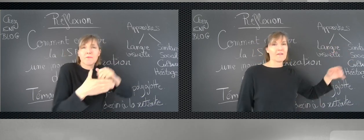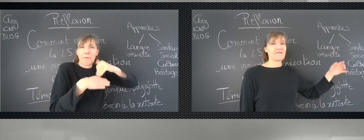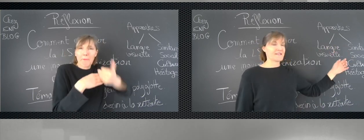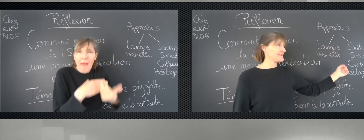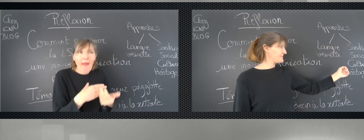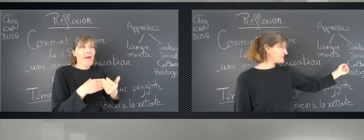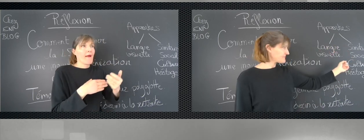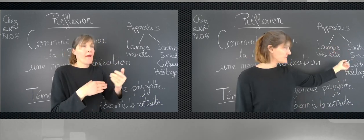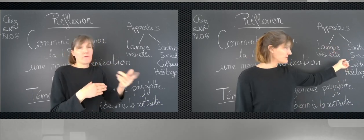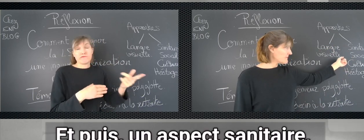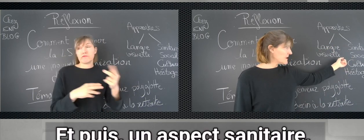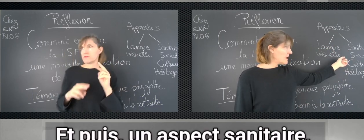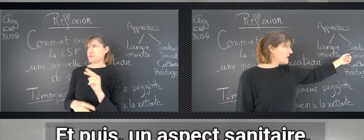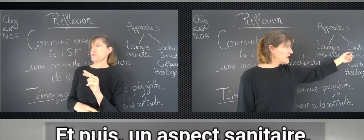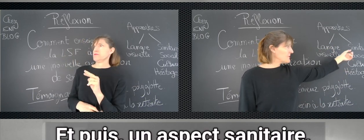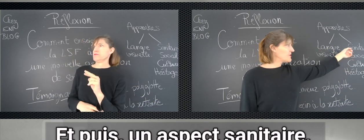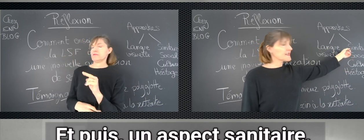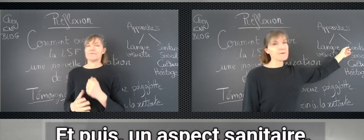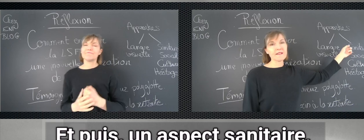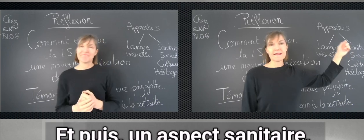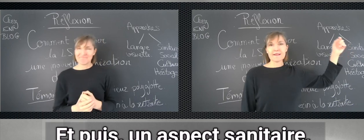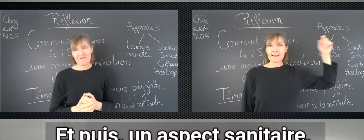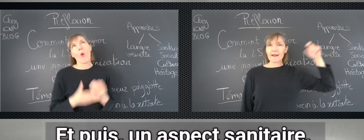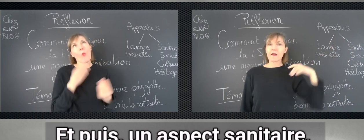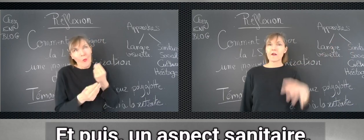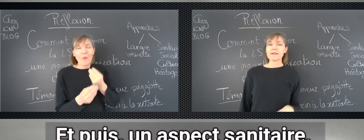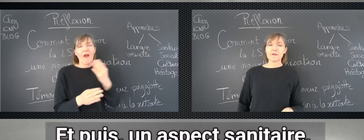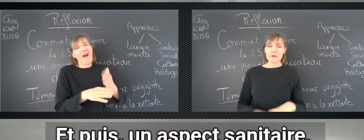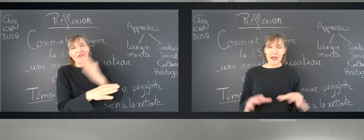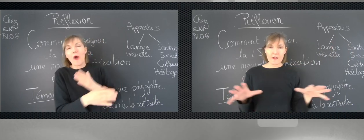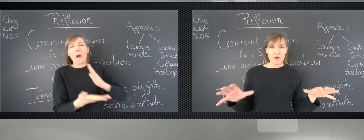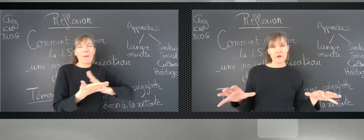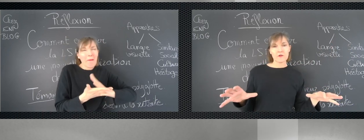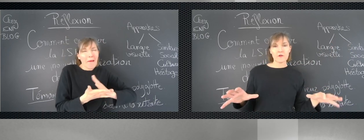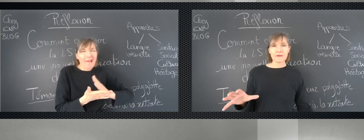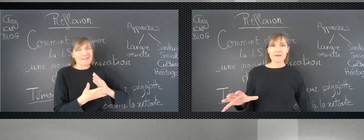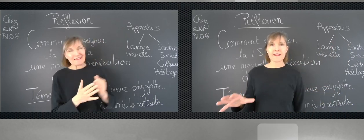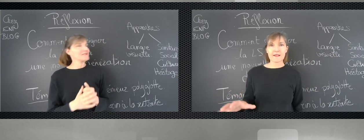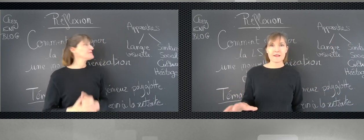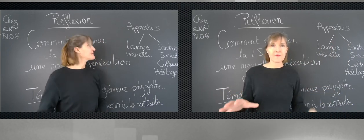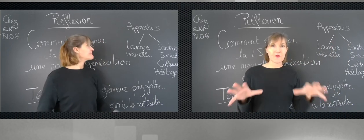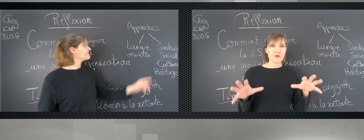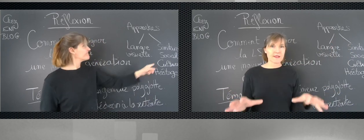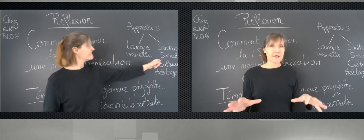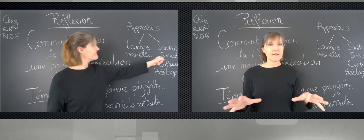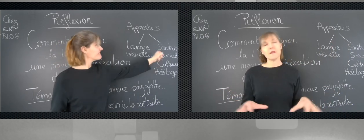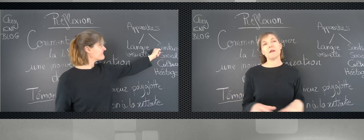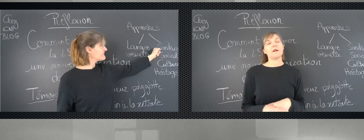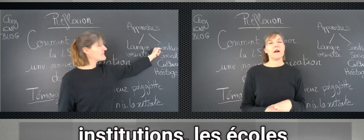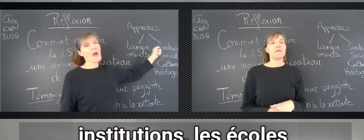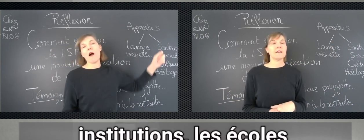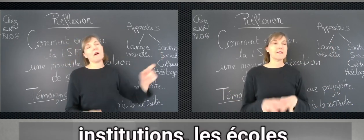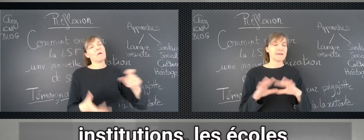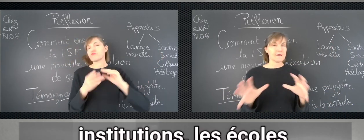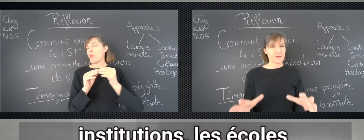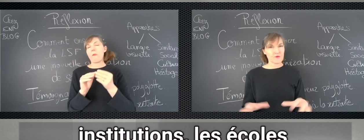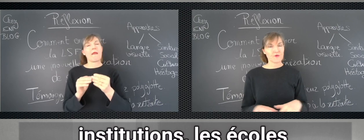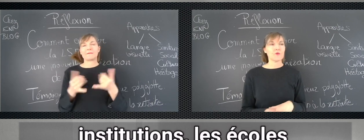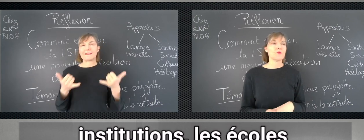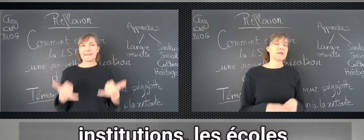en fait. Et puis, un aspect sanitaire. Alors là, c'est le carcan administratif français avec les institutions, les